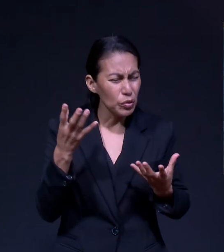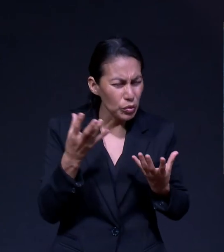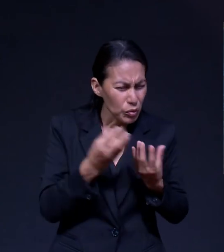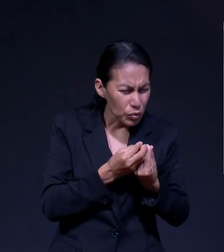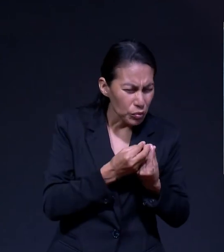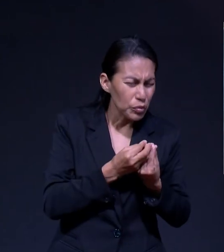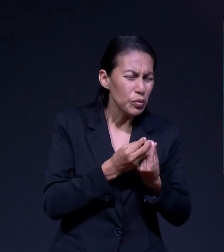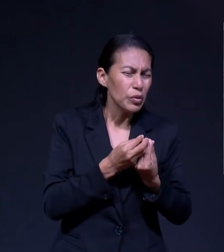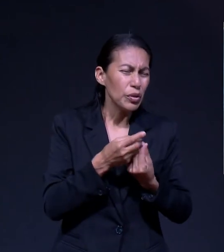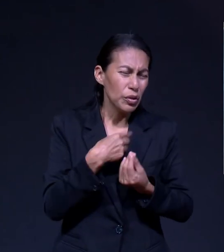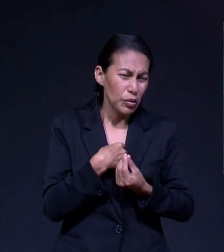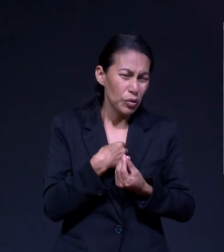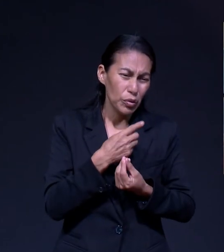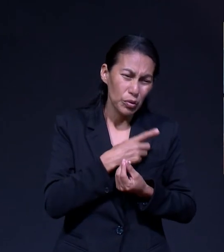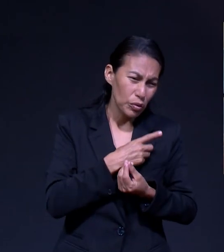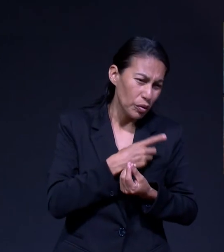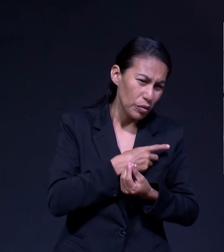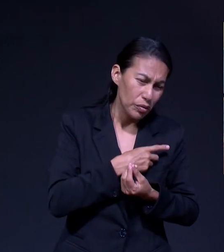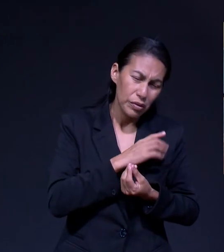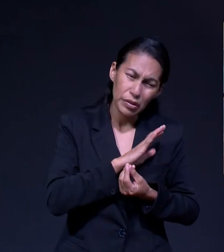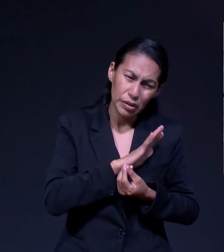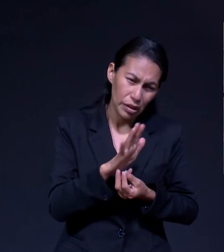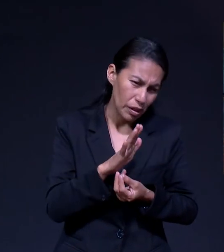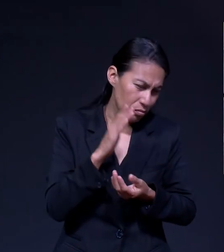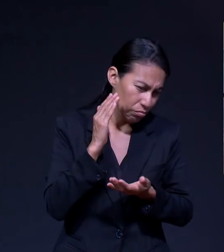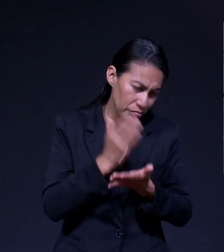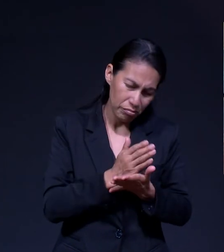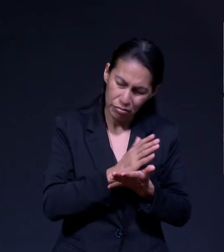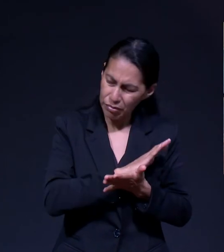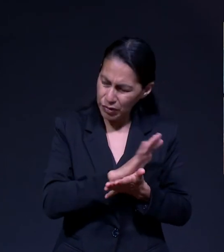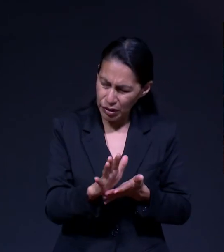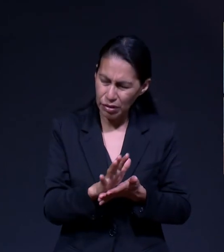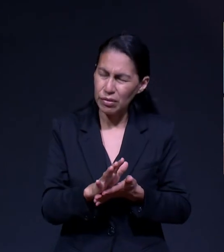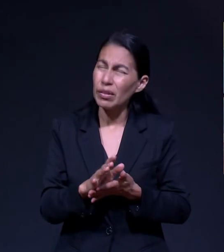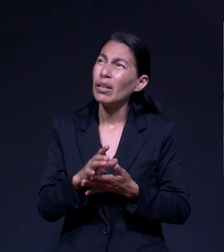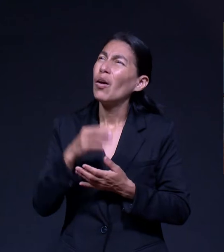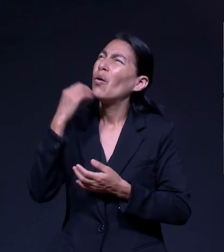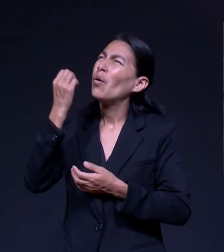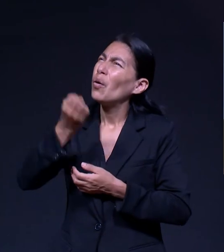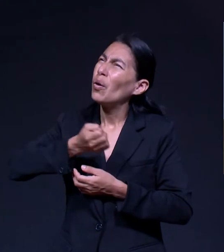Sentí Solo Porque A veces Nos Sentimos Demasiado Solos